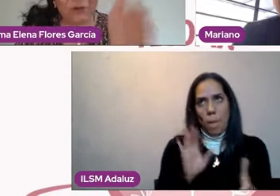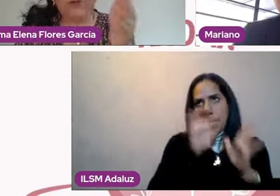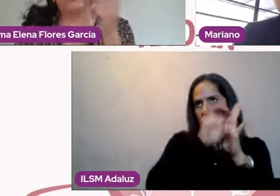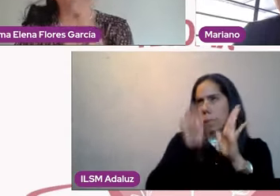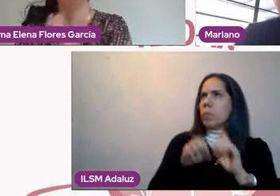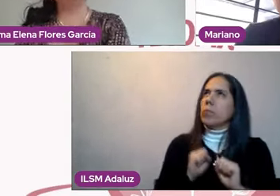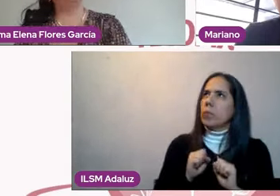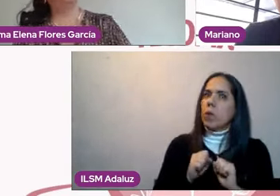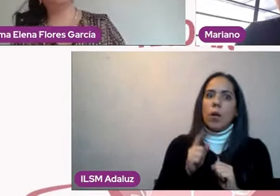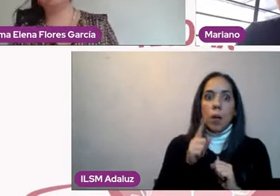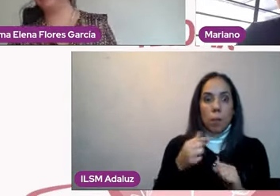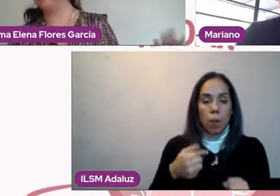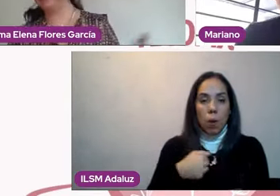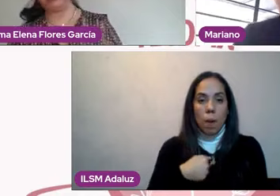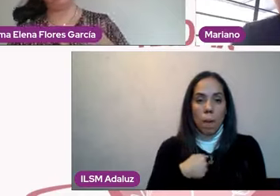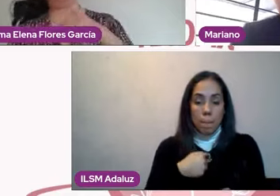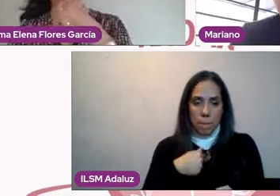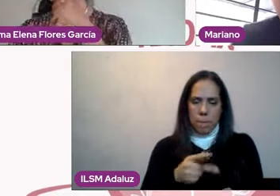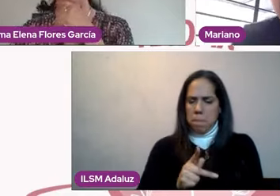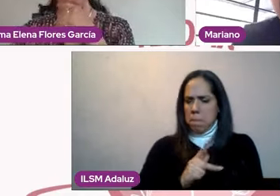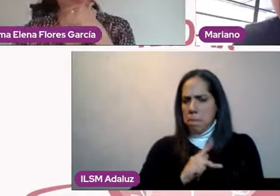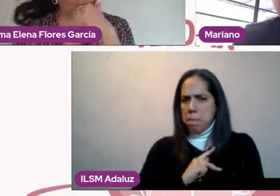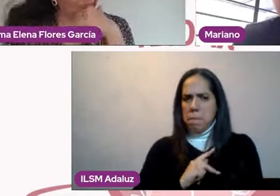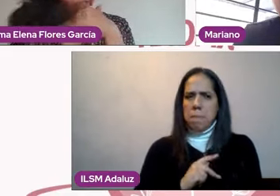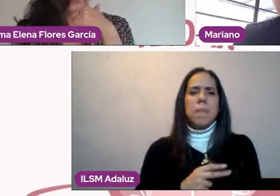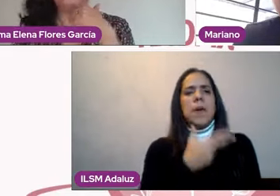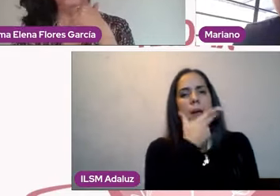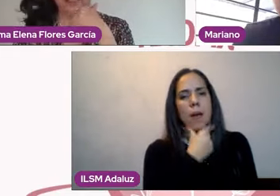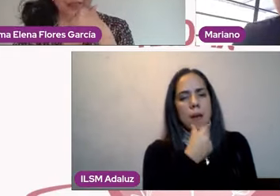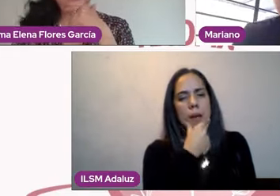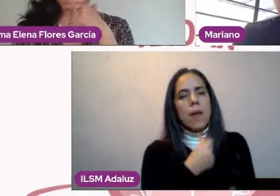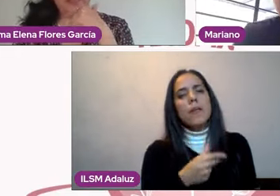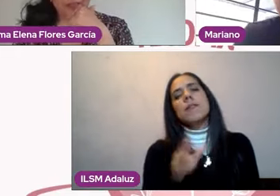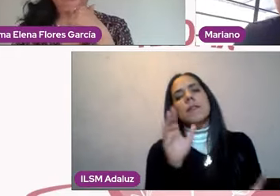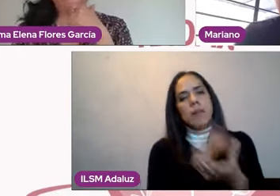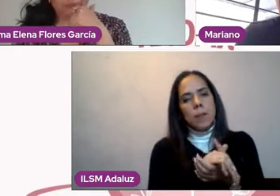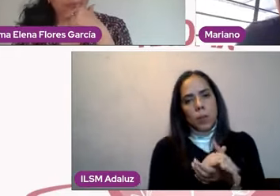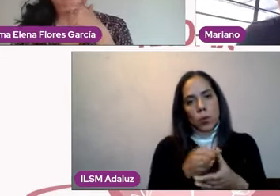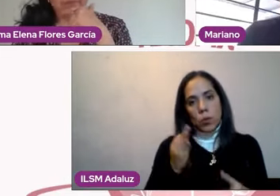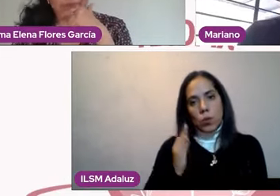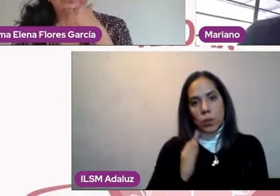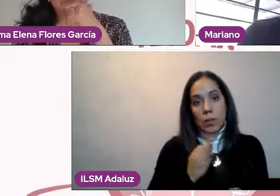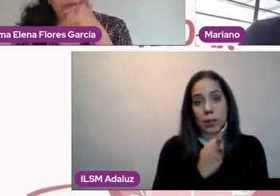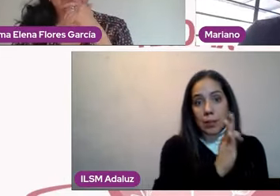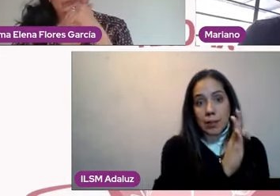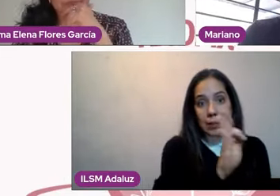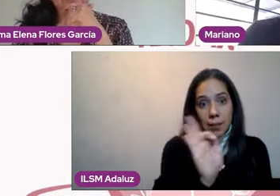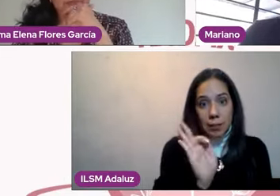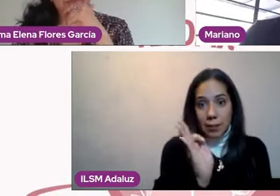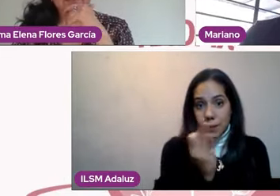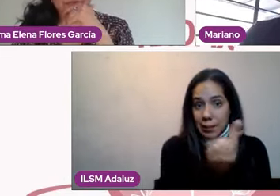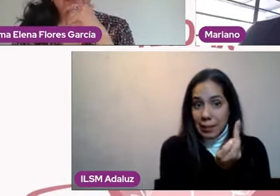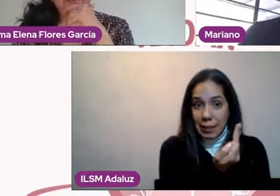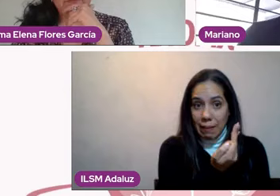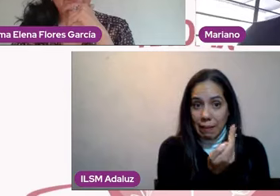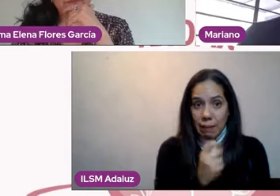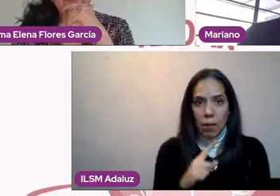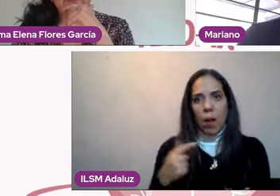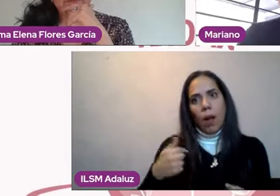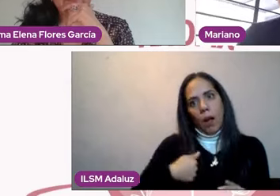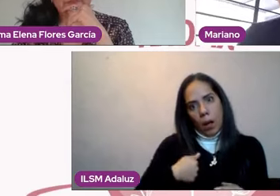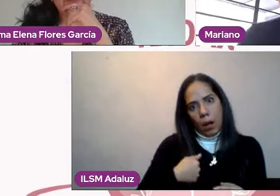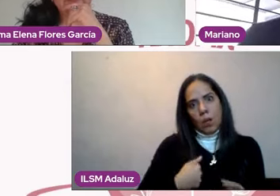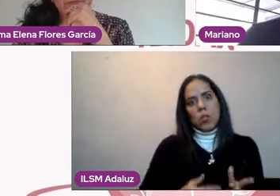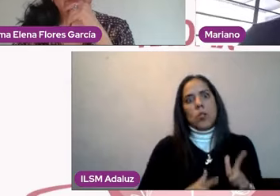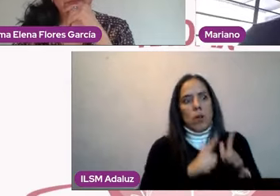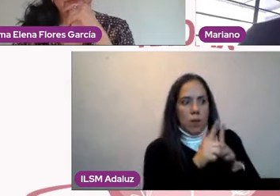alguien me es infiel y sin embargo sigo ahí, ¿no? Entonces, predicar con el ejemplo es fundamental